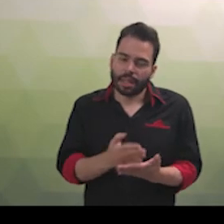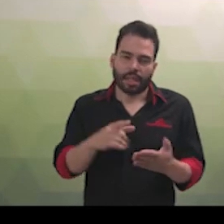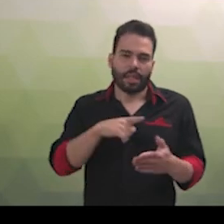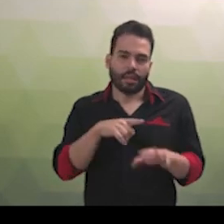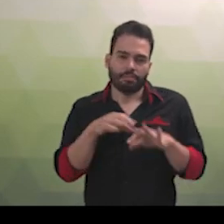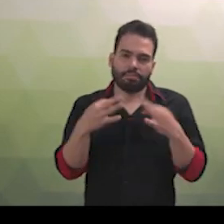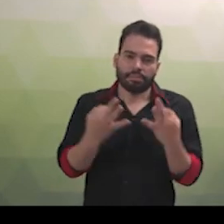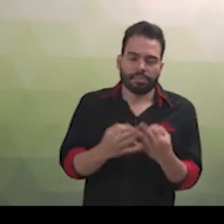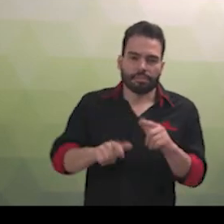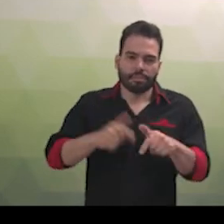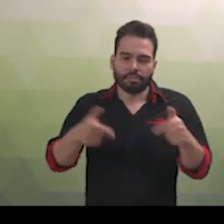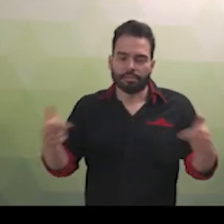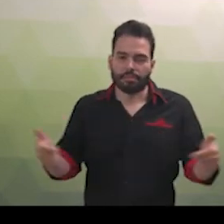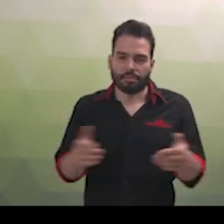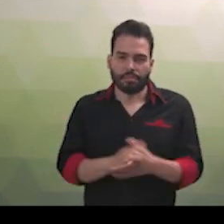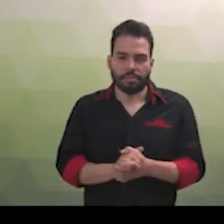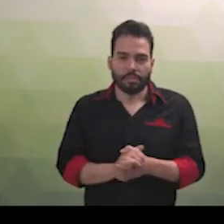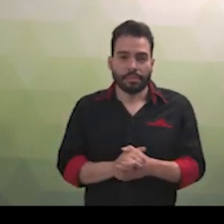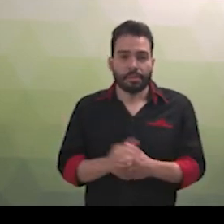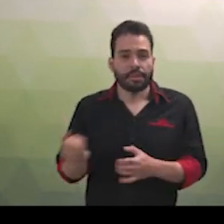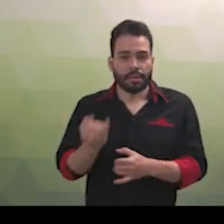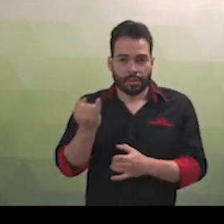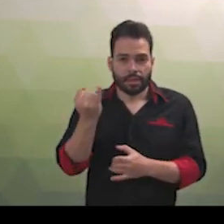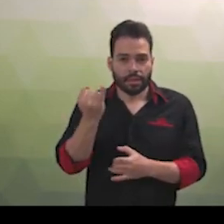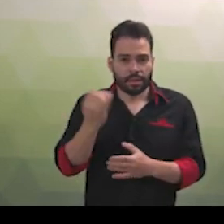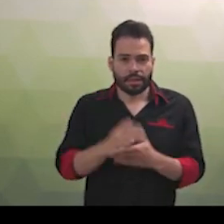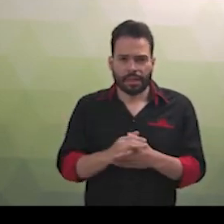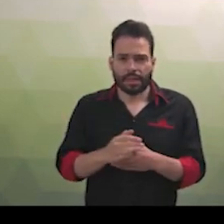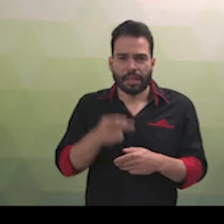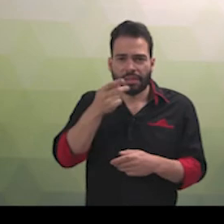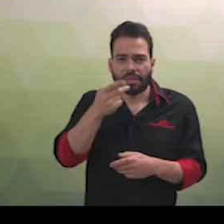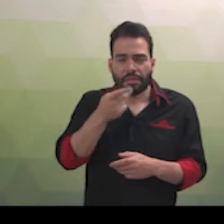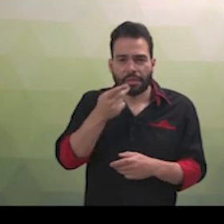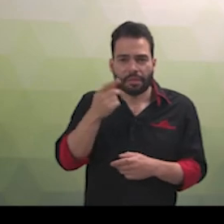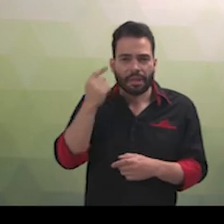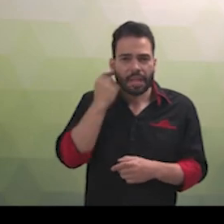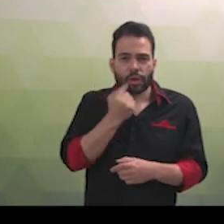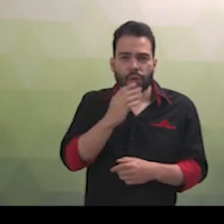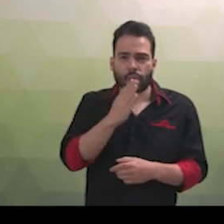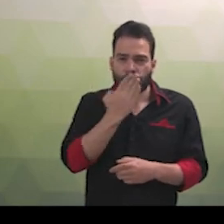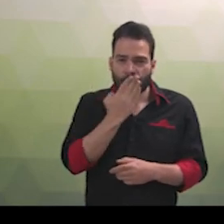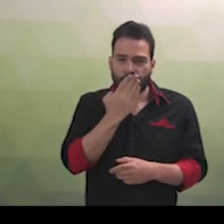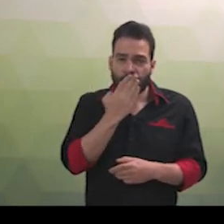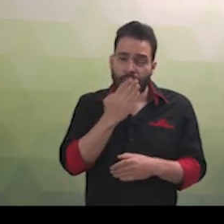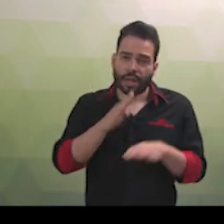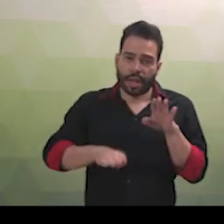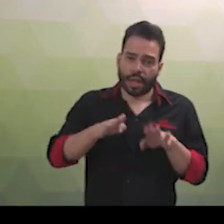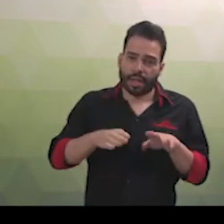intérpretes e os familiares. Um detalhe também importante, não se deve usar o termo surdo-mudo, a não ser quando a